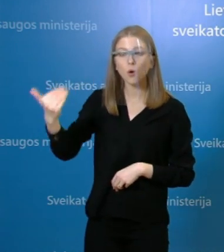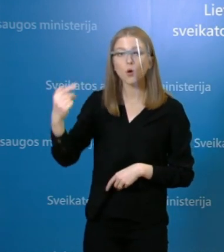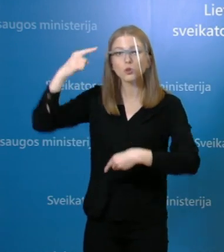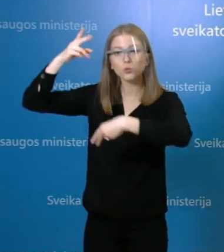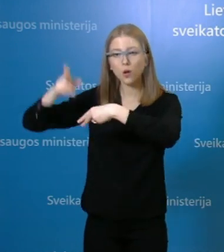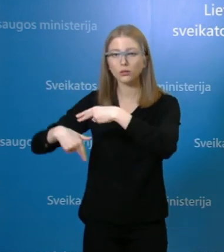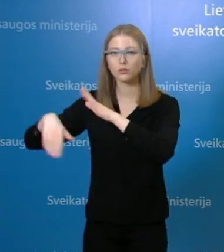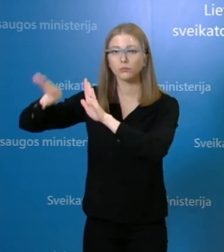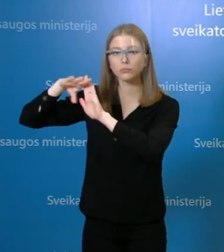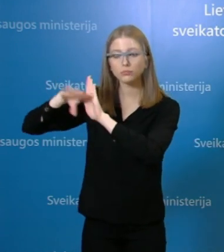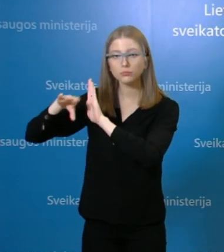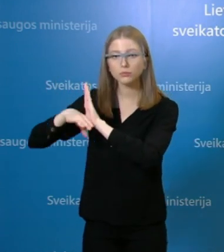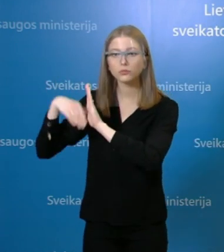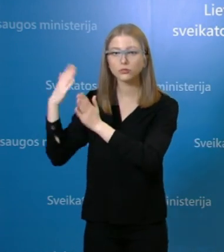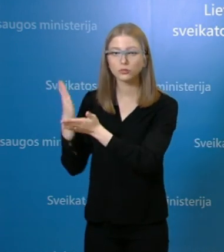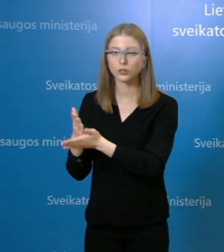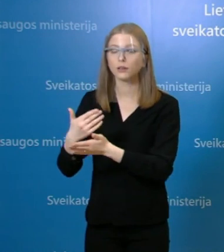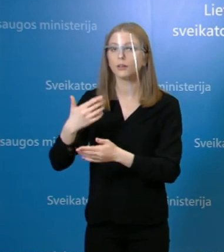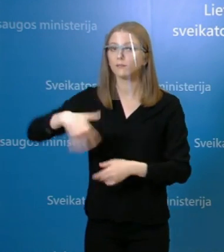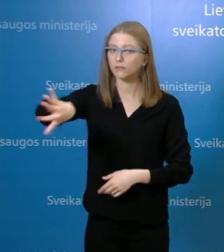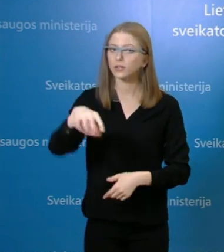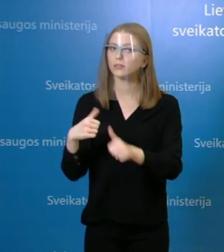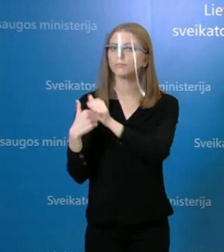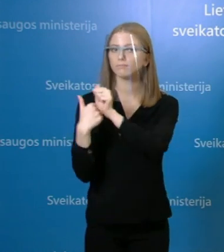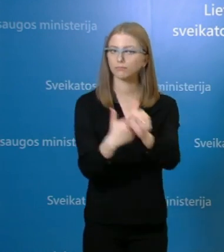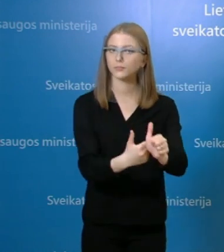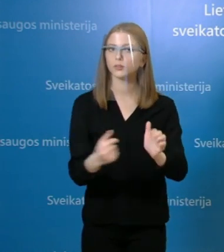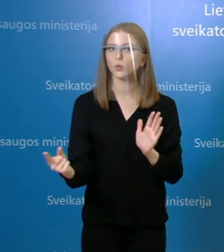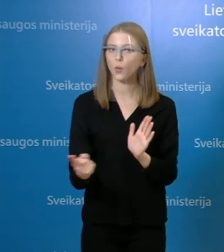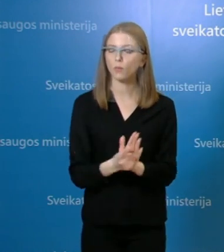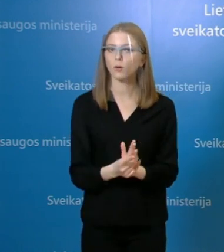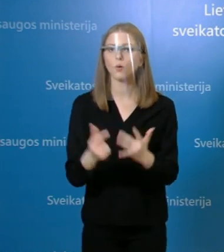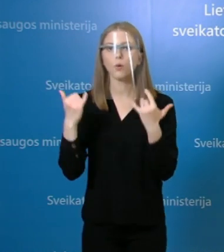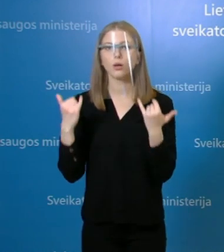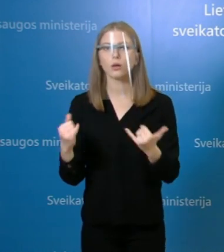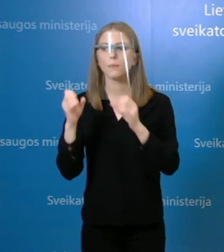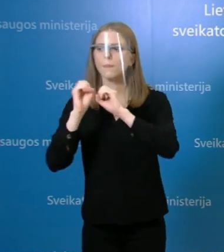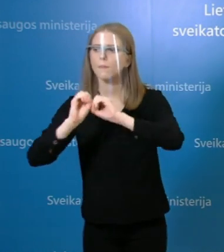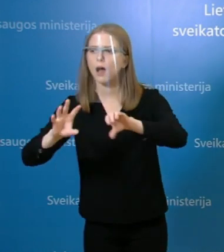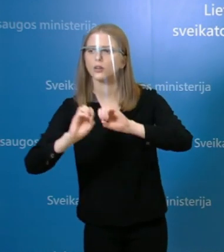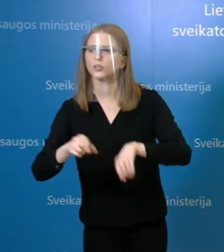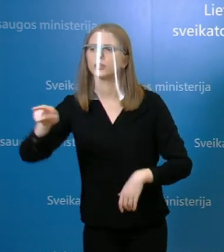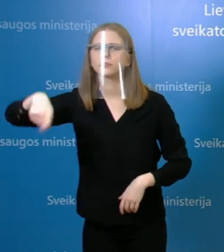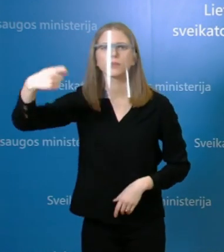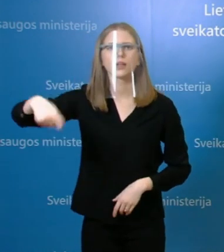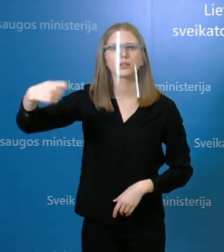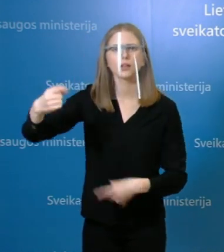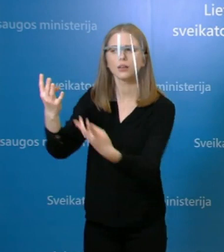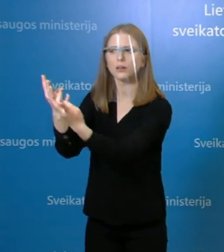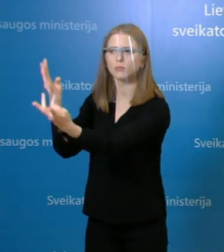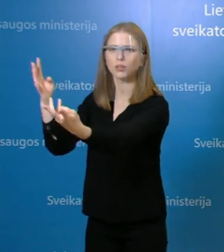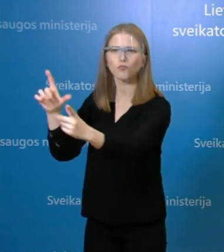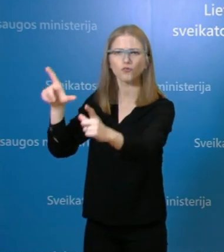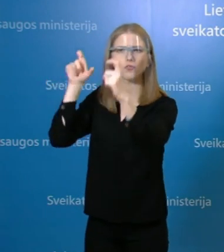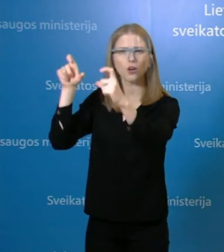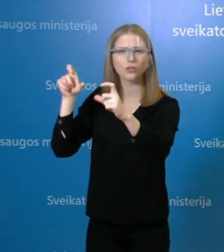konkretų atvejų išaiškinti ir vis dėl to paaiškinti, kaip tai turėjo, ar tai yra pažeidimas, ar